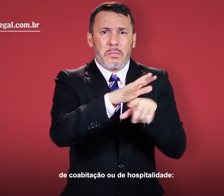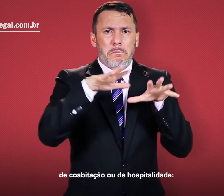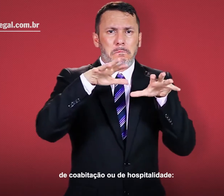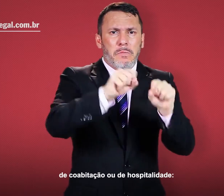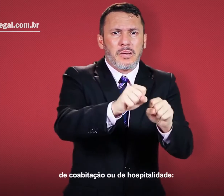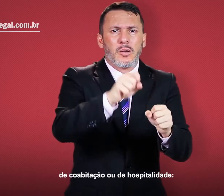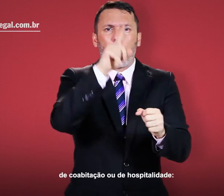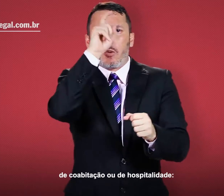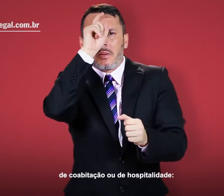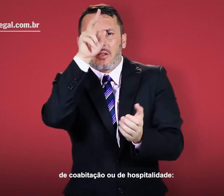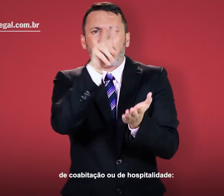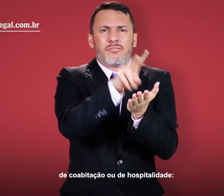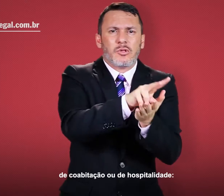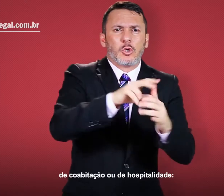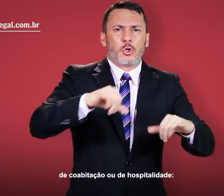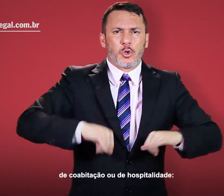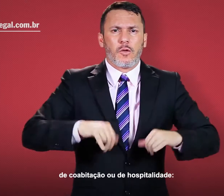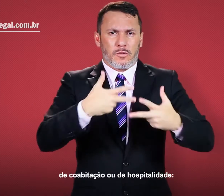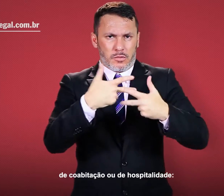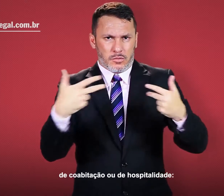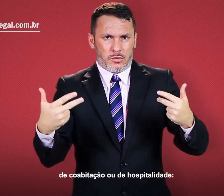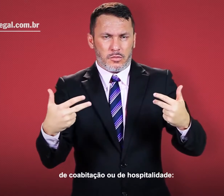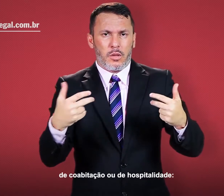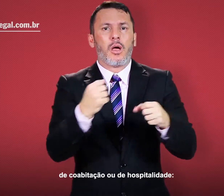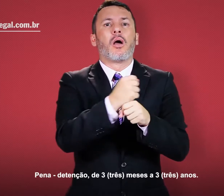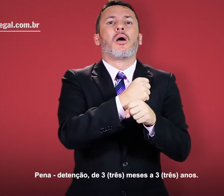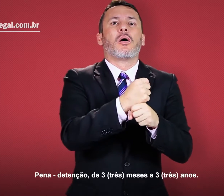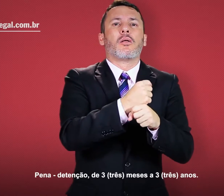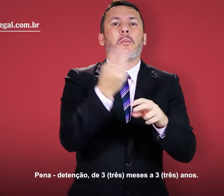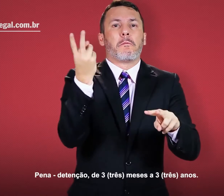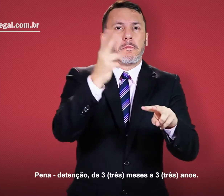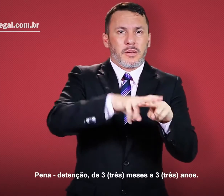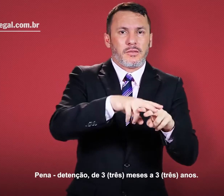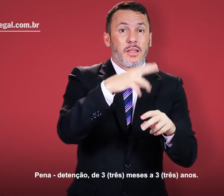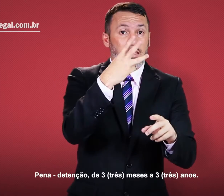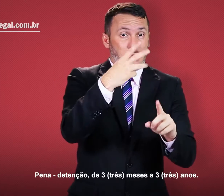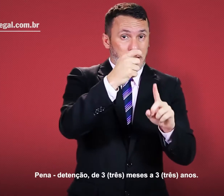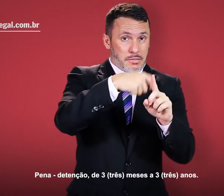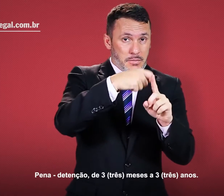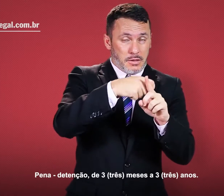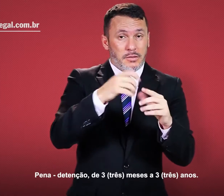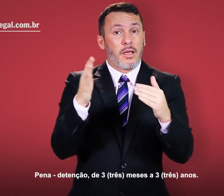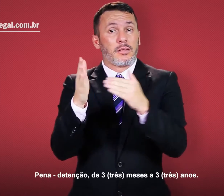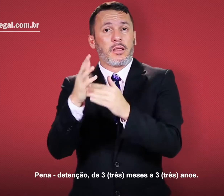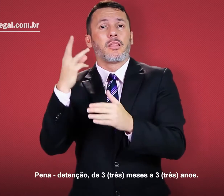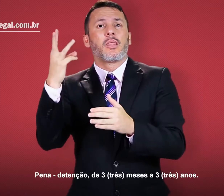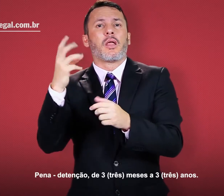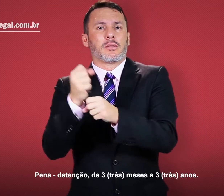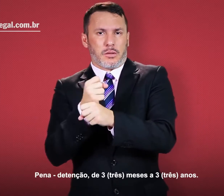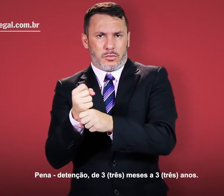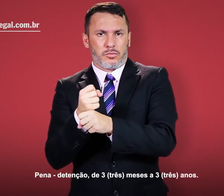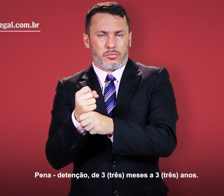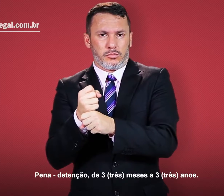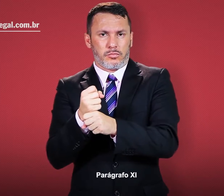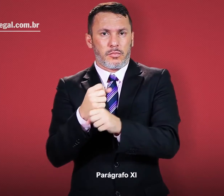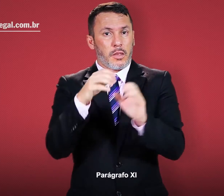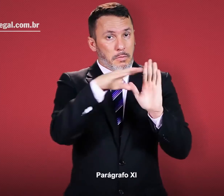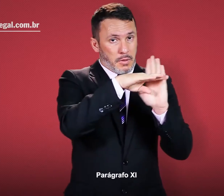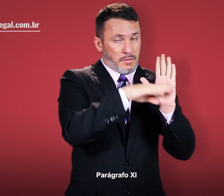coabitação ou de hospitalidade, 2 pontos, pena, detenção, de 3 meses a 3 anos. Parágrafo